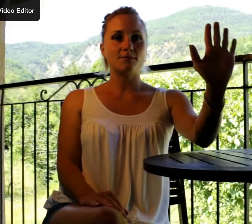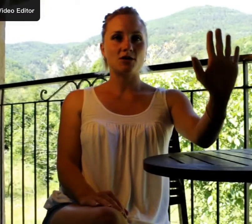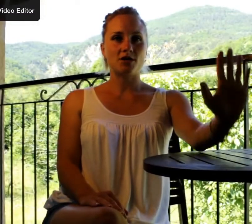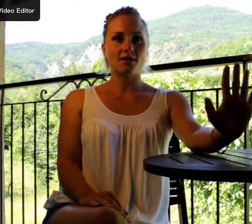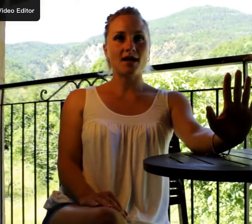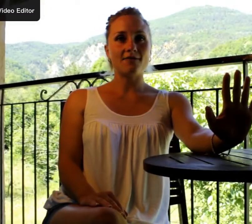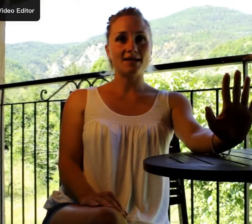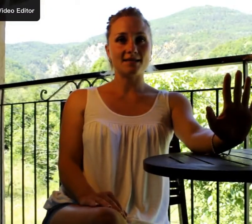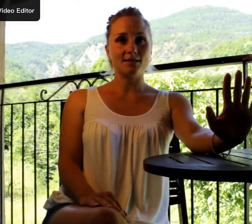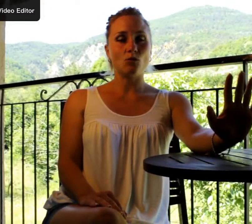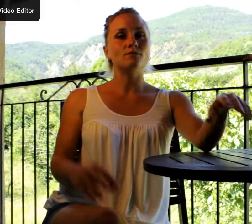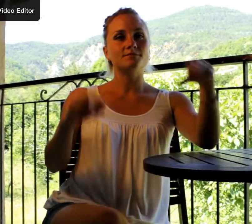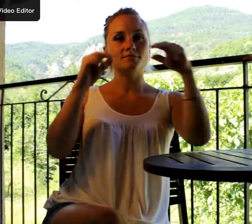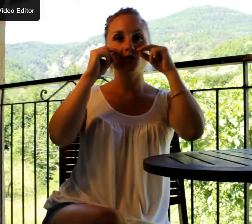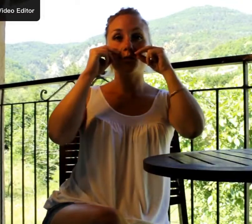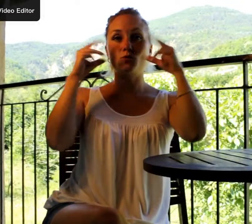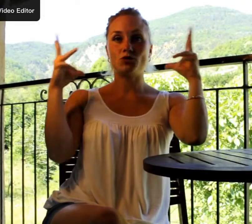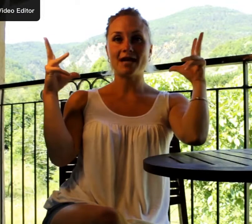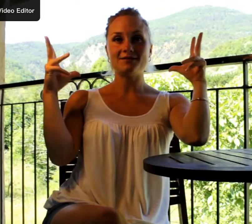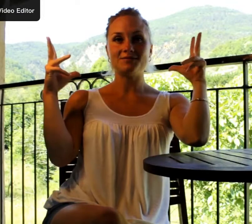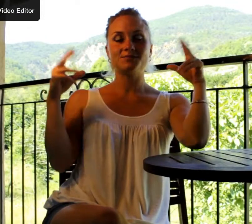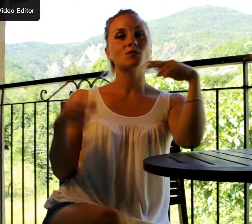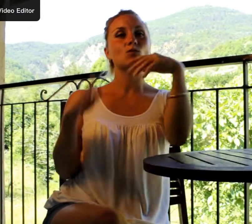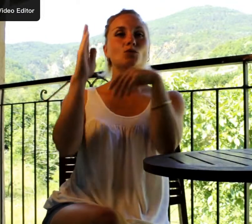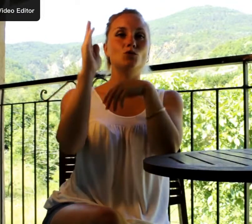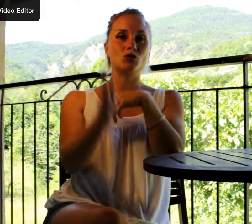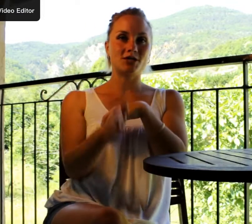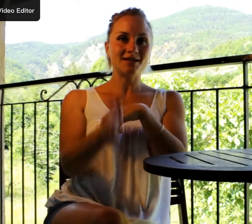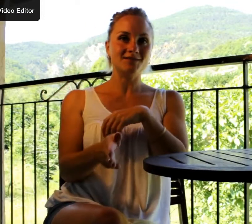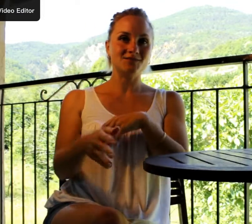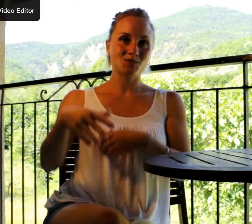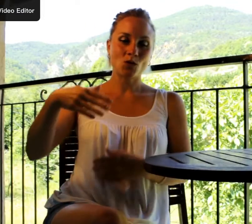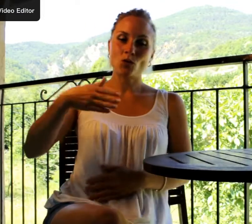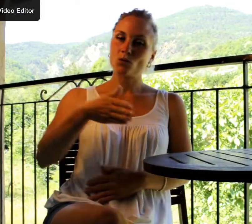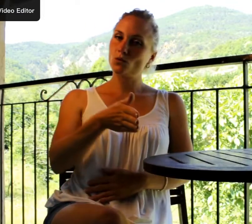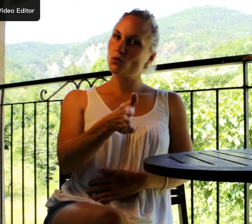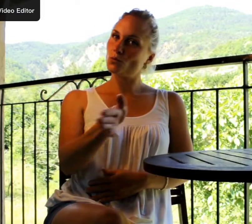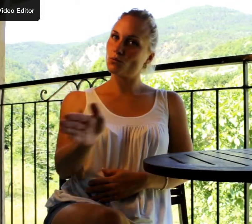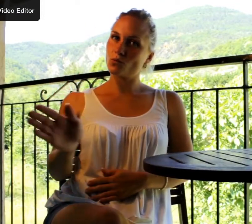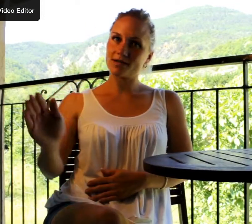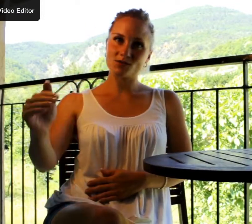imagé avec les animaux comme le chat ou le chien ou le poisson.